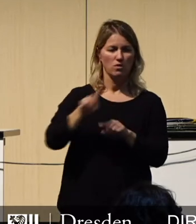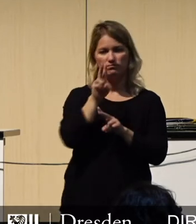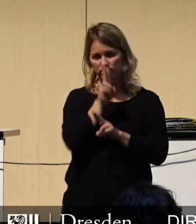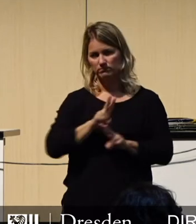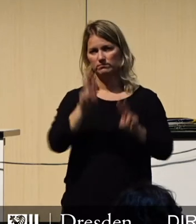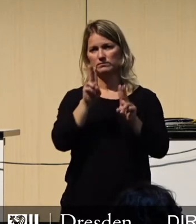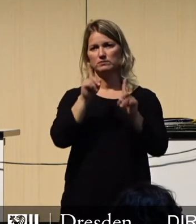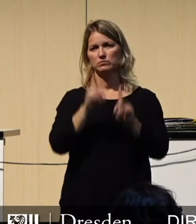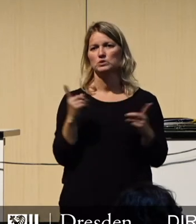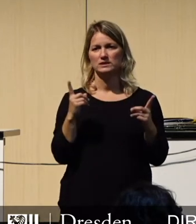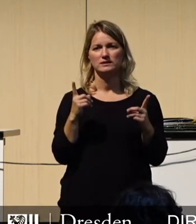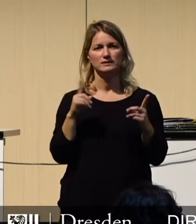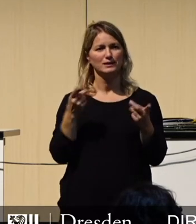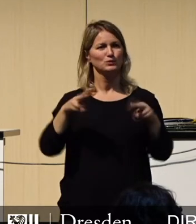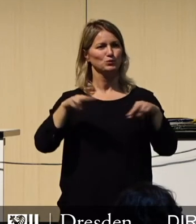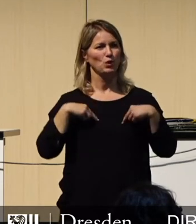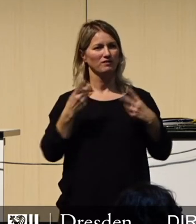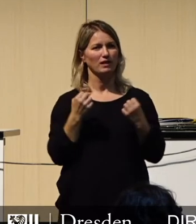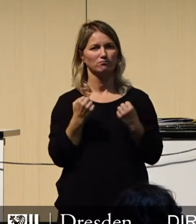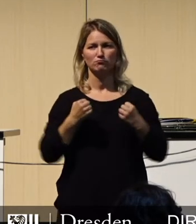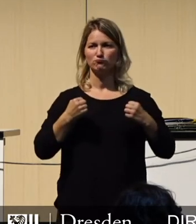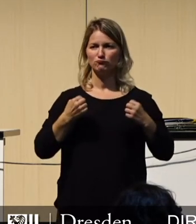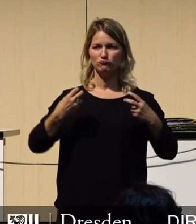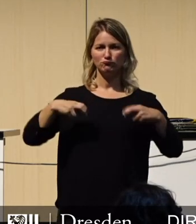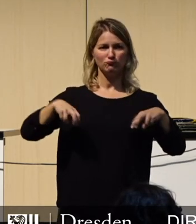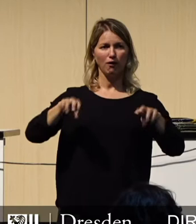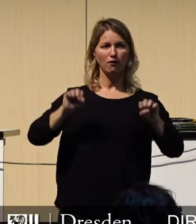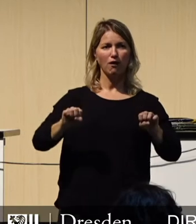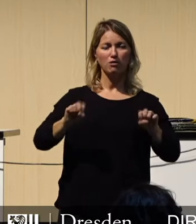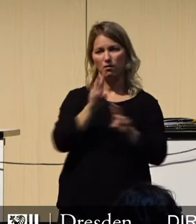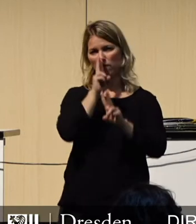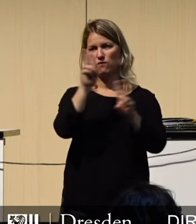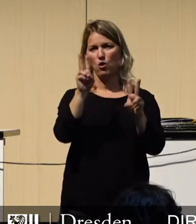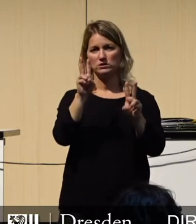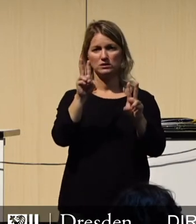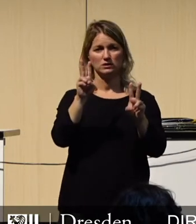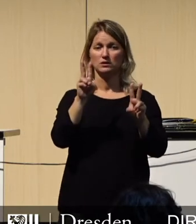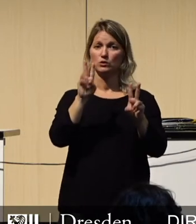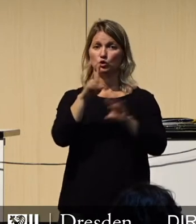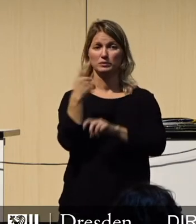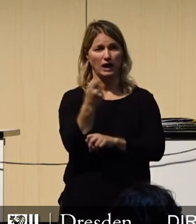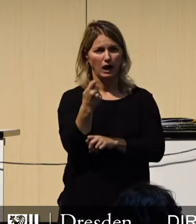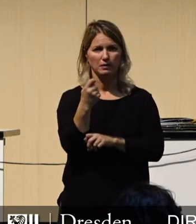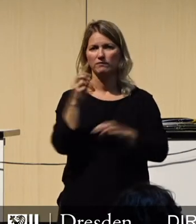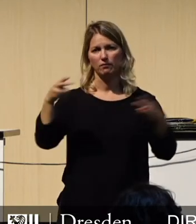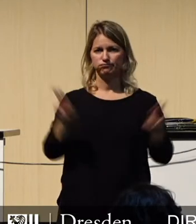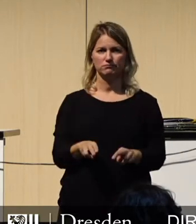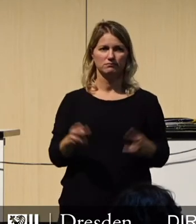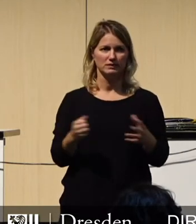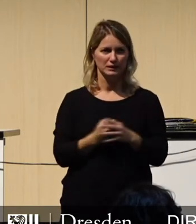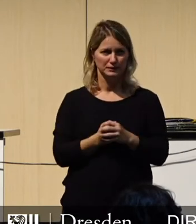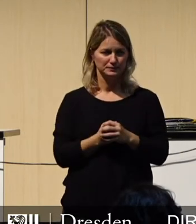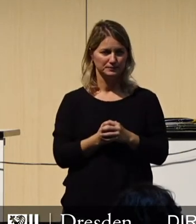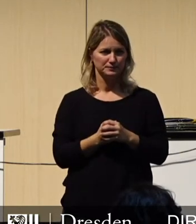die wiedergewonnene Freiheit nicht leichtsinnig verspielt wird. Was aber mindestens genauso schwer